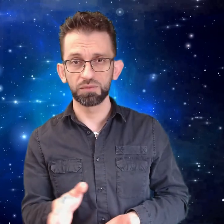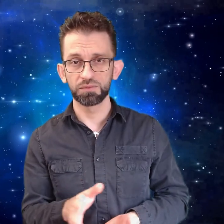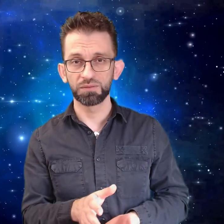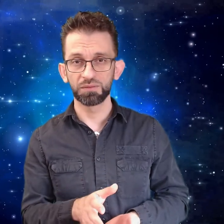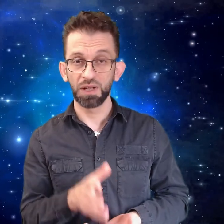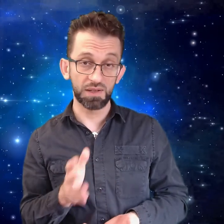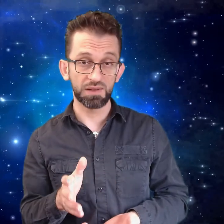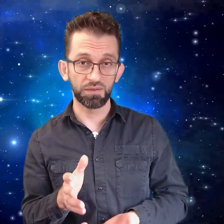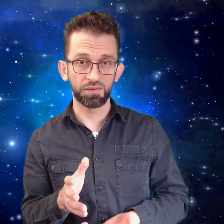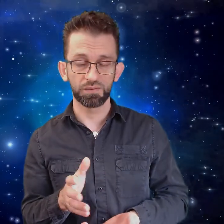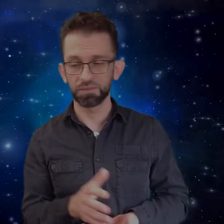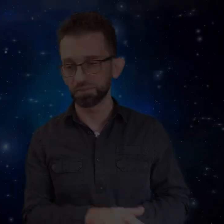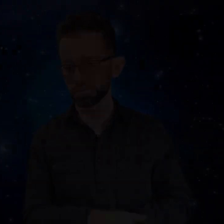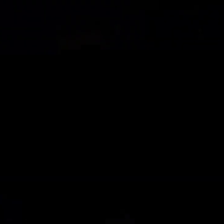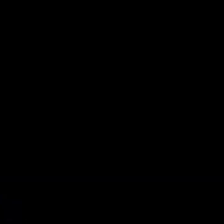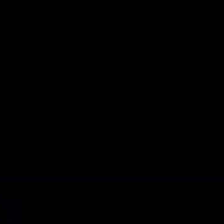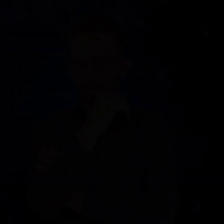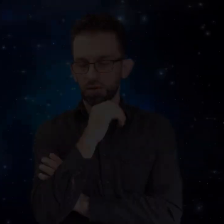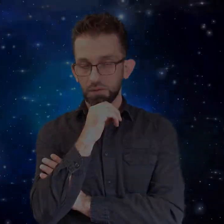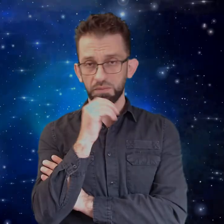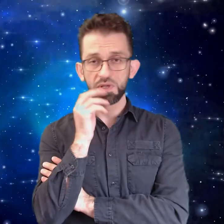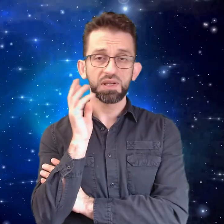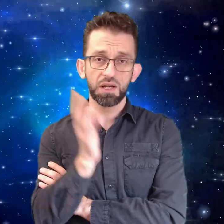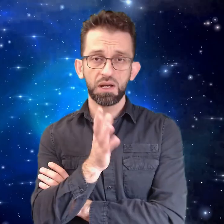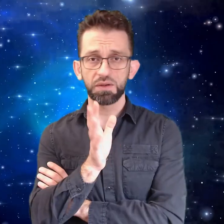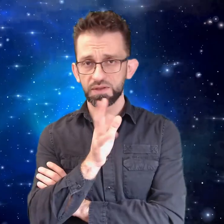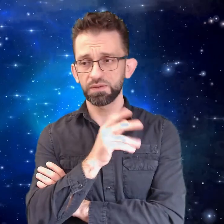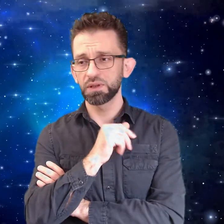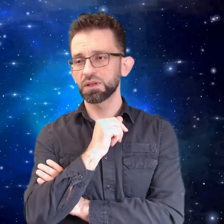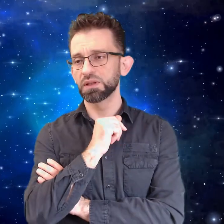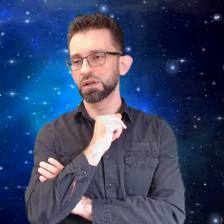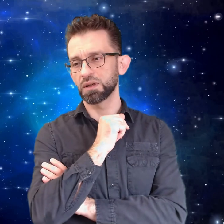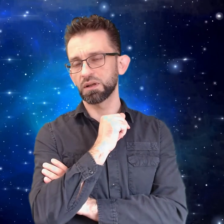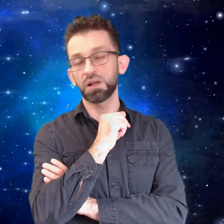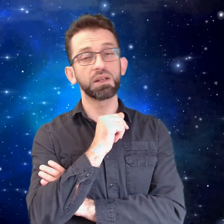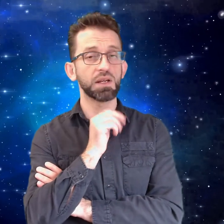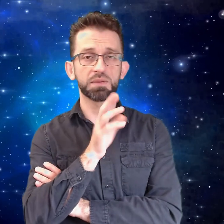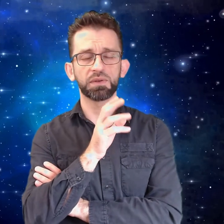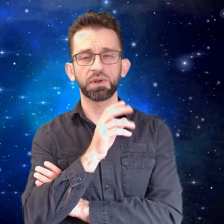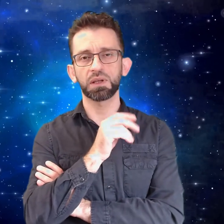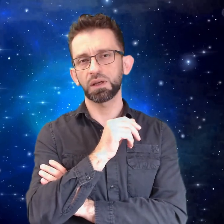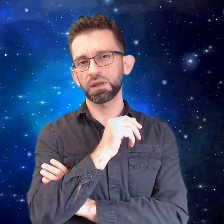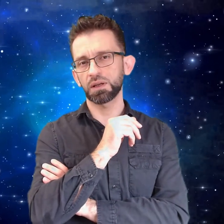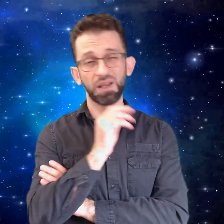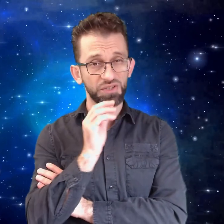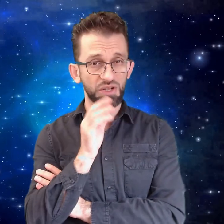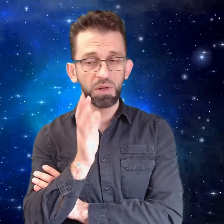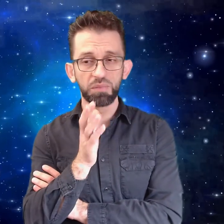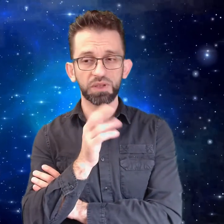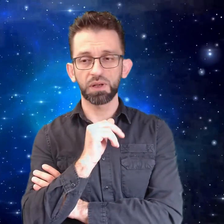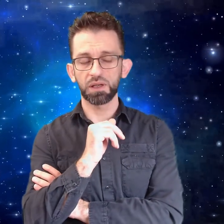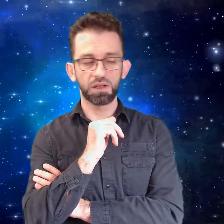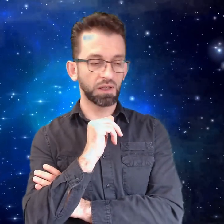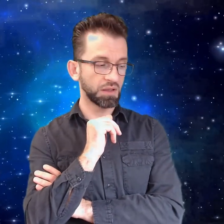للأسف بالصراحة هيأسفني كتير لاقي ناس بتفكر هيك لاقي شباب بتفكر هيك